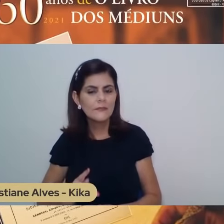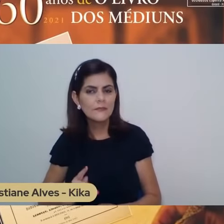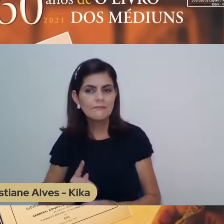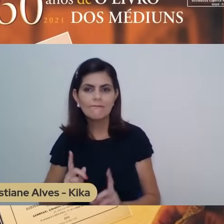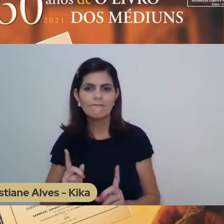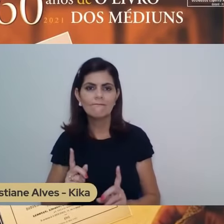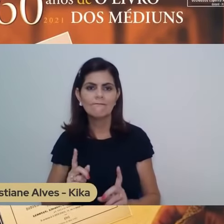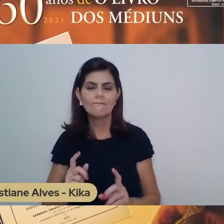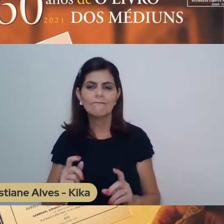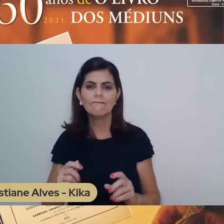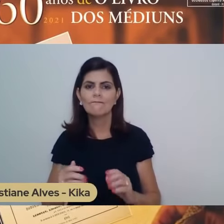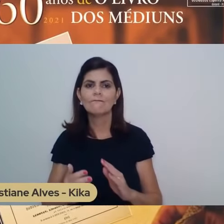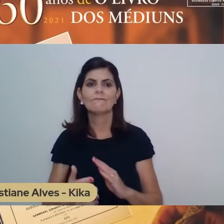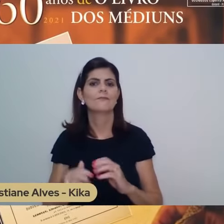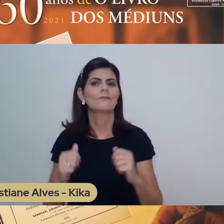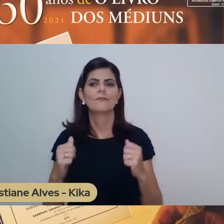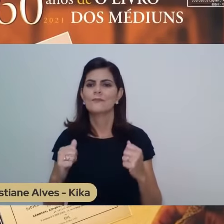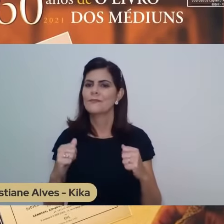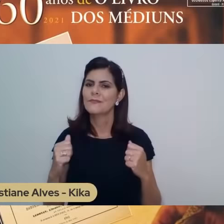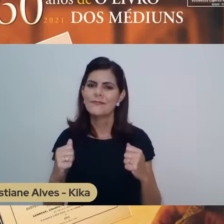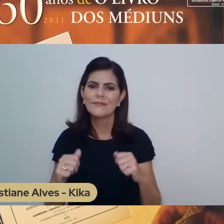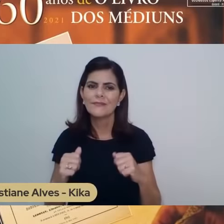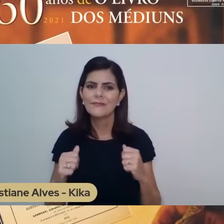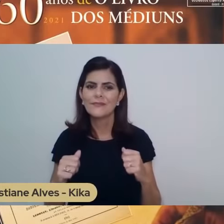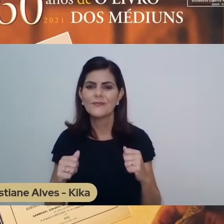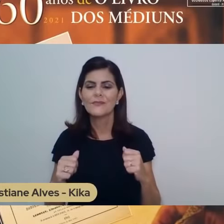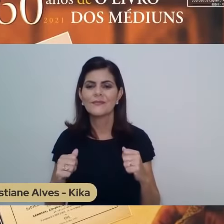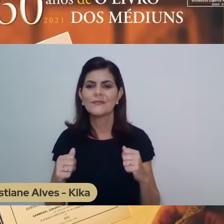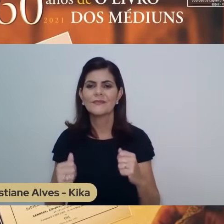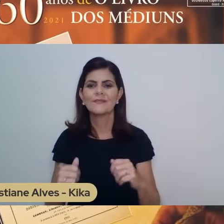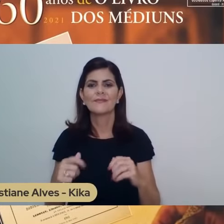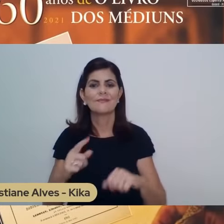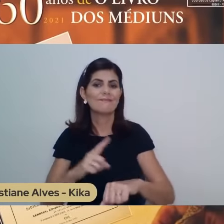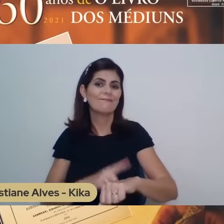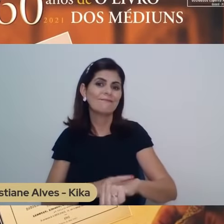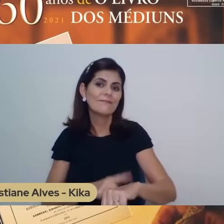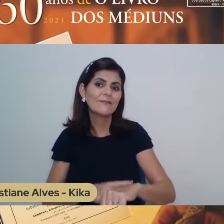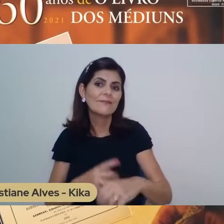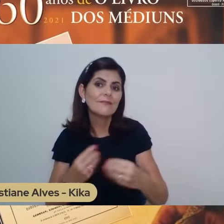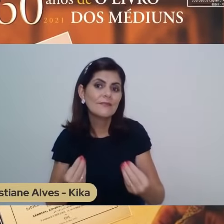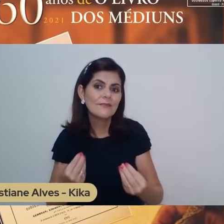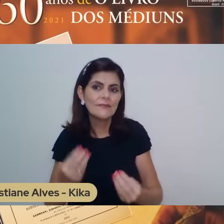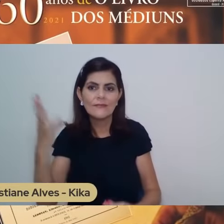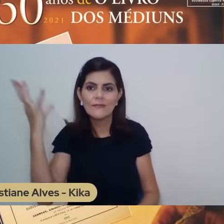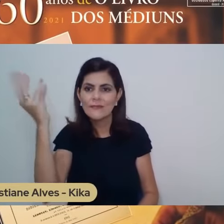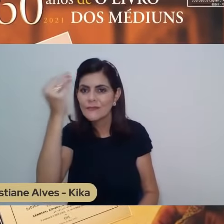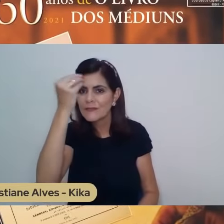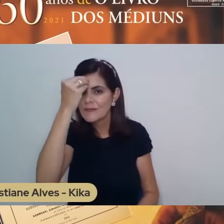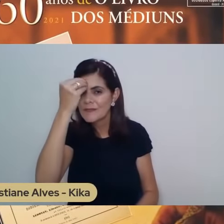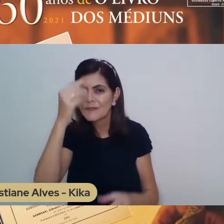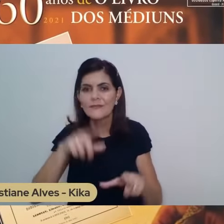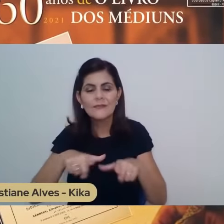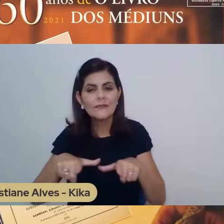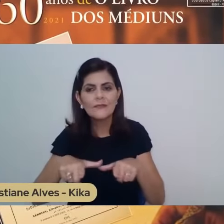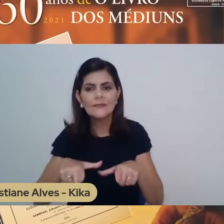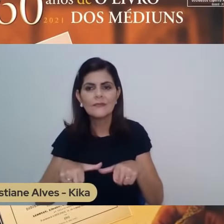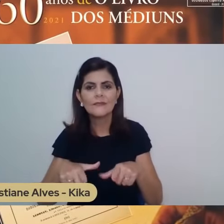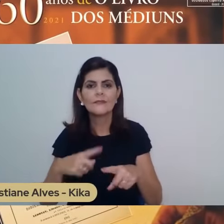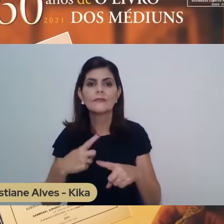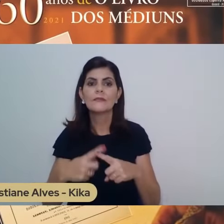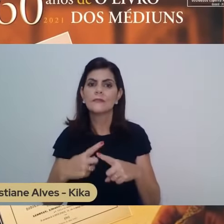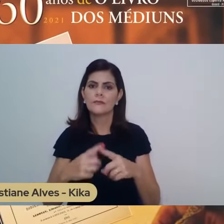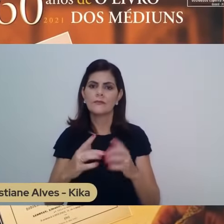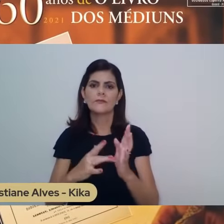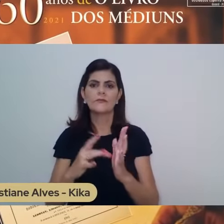o médium isso para servir. Não faça disso exigência, porque mediunidade com Jesus é